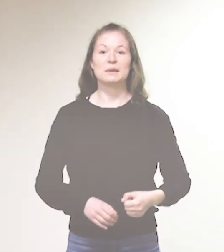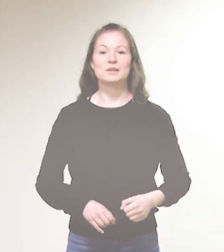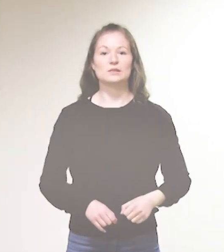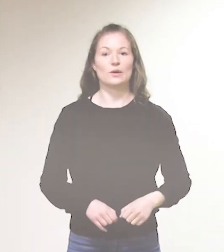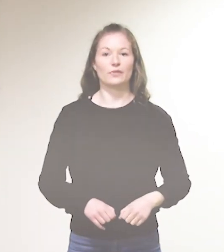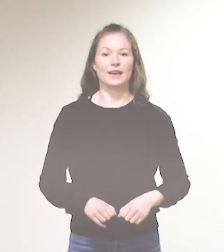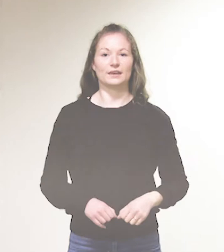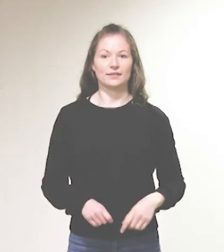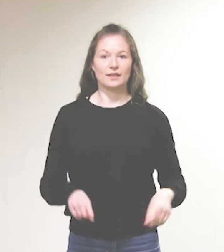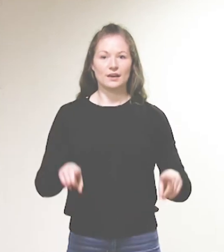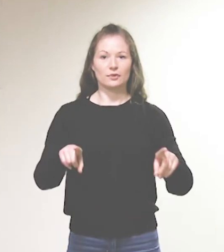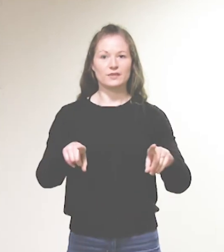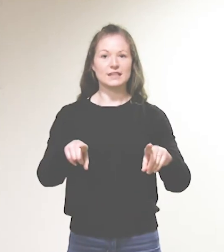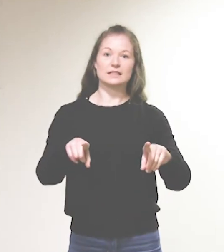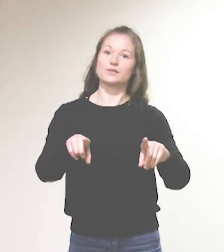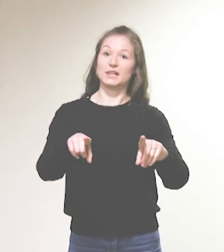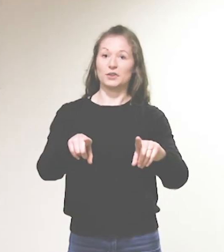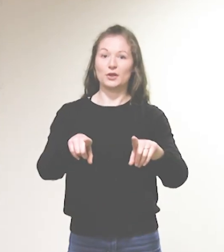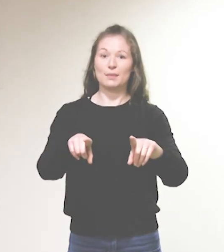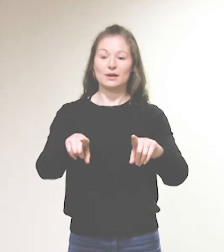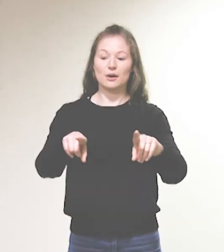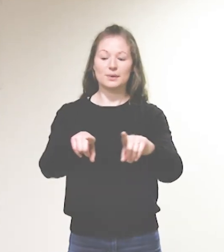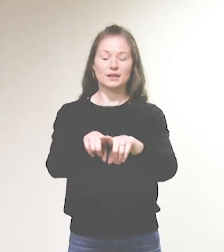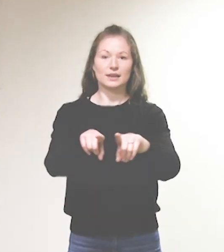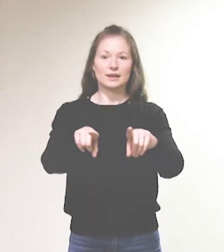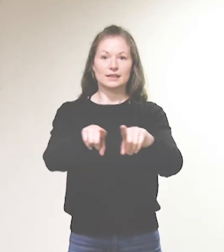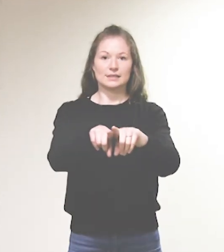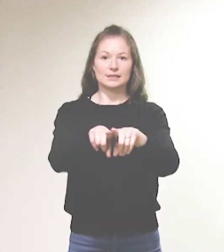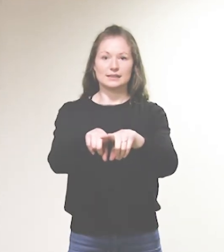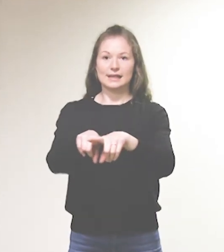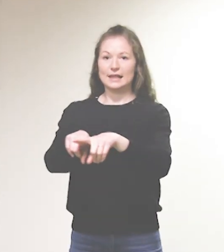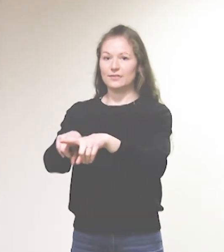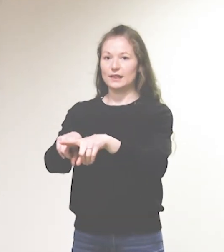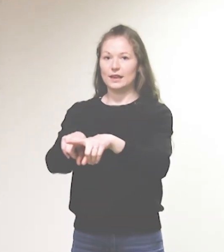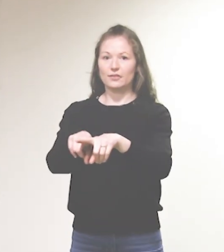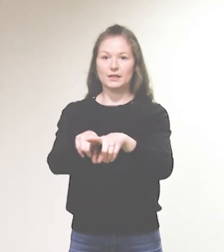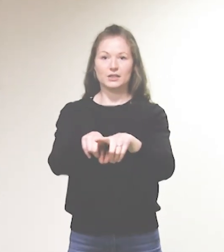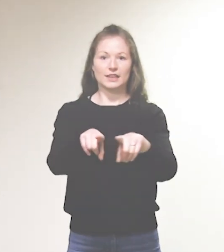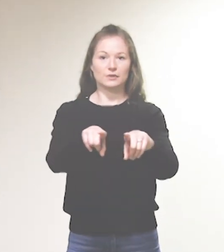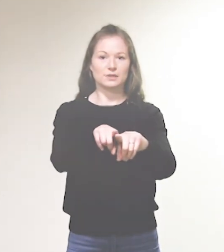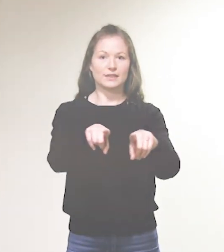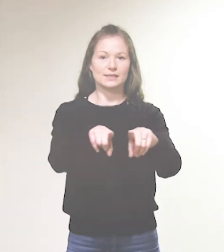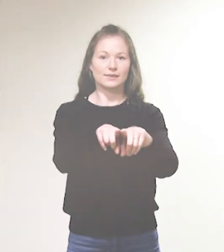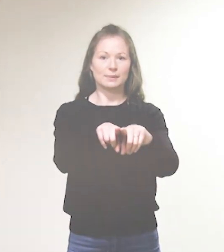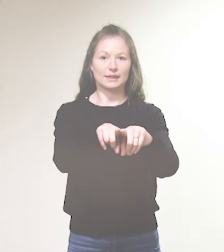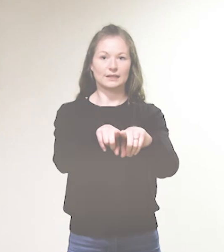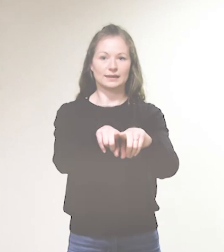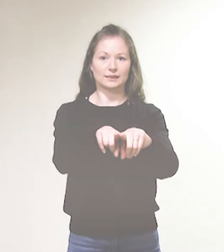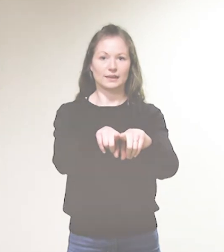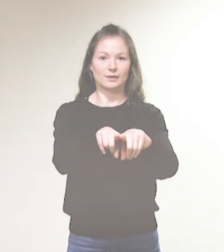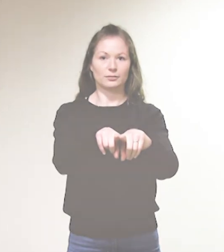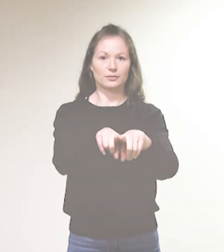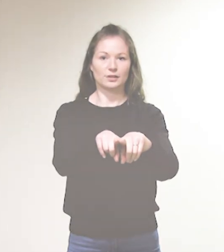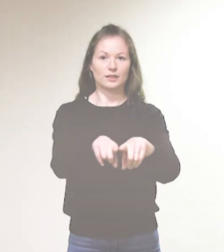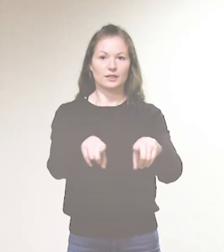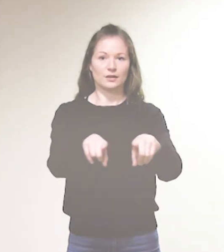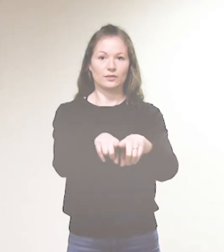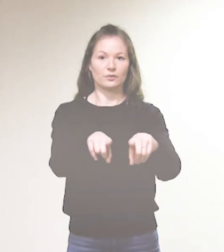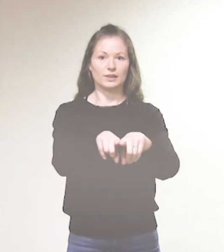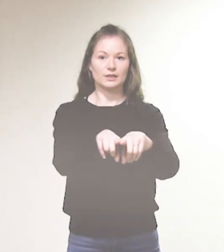Himmel so auf Erden. Wie, das wird auch nochmal kommen, sind die Zeigefinger nach vorne gestreckt und die werden zweimal gegeneinander geklopft. Wie